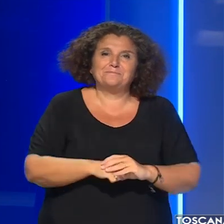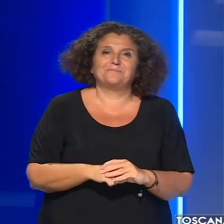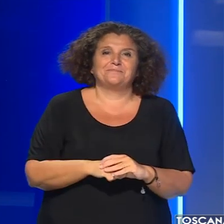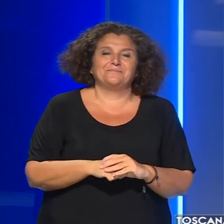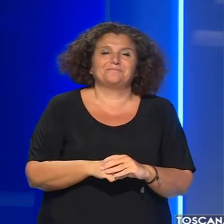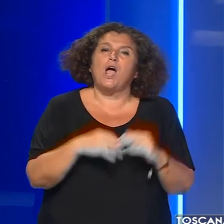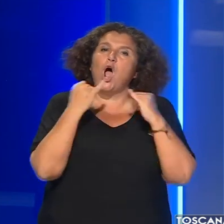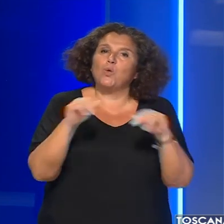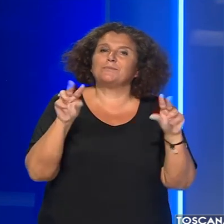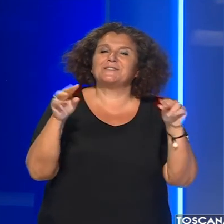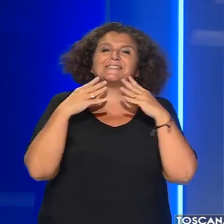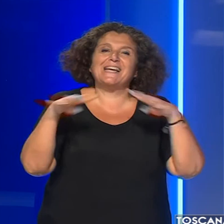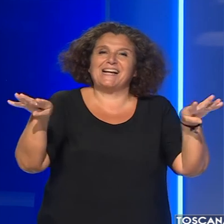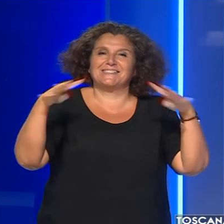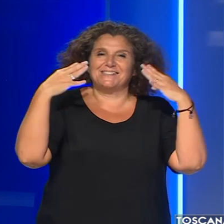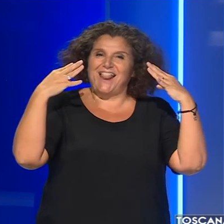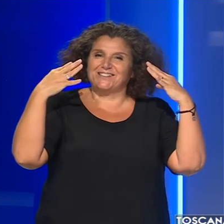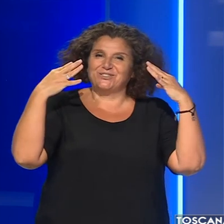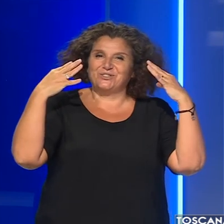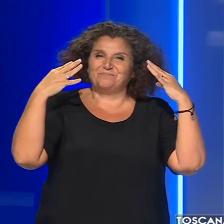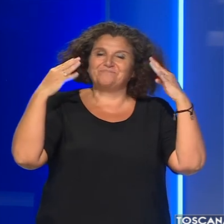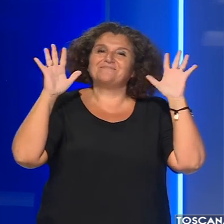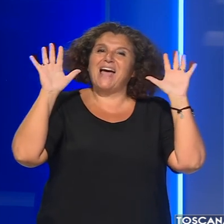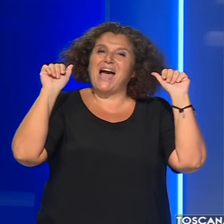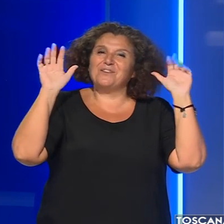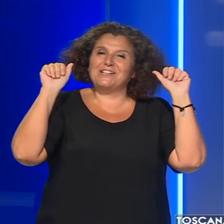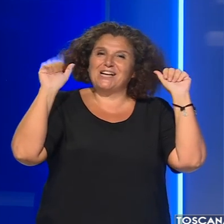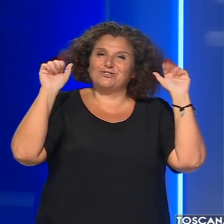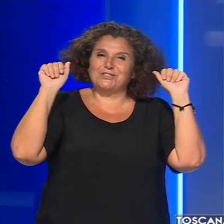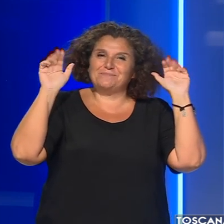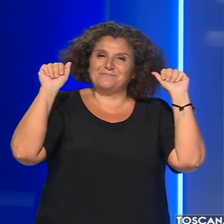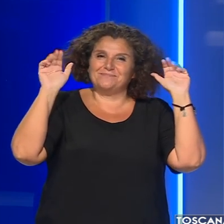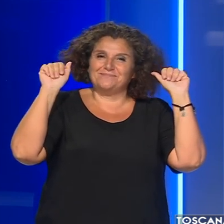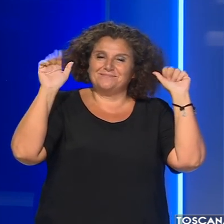era l'ultima notizia grazie per averci seguito arrivederci